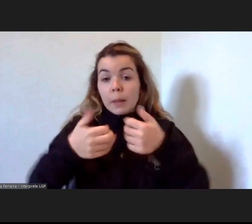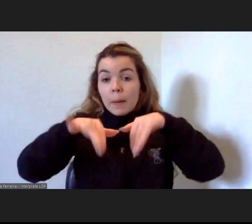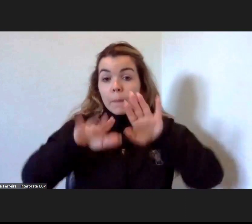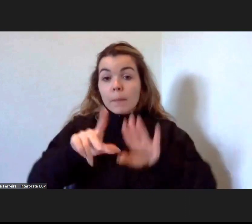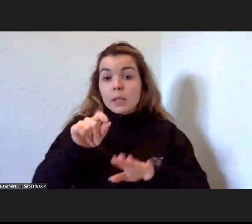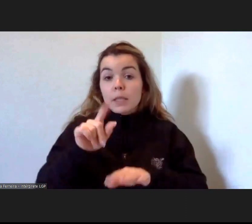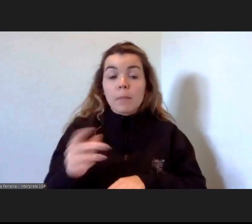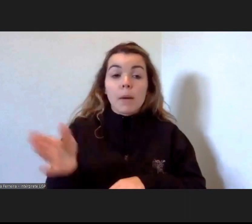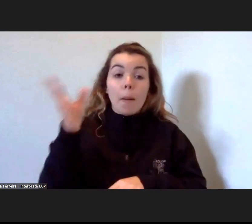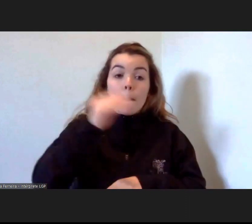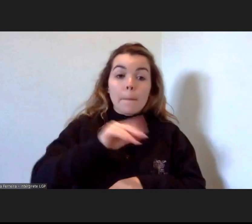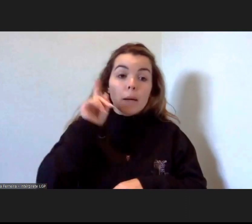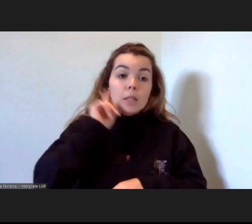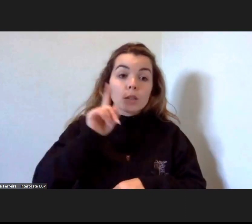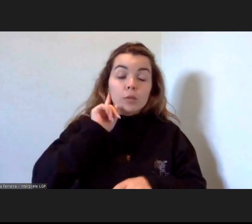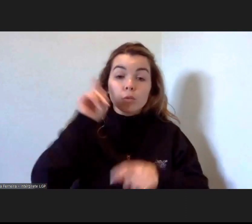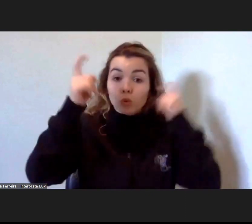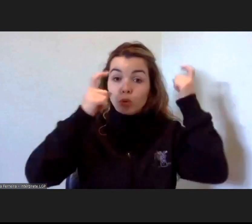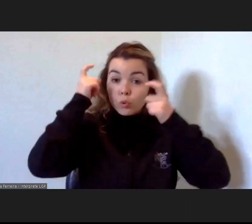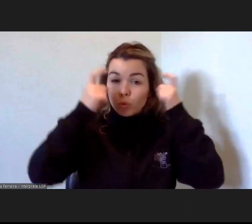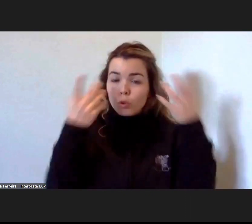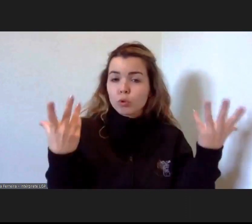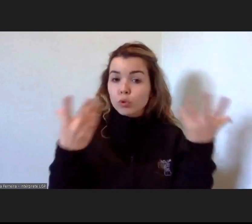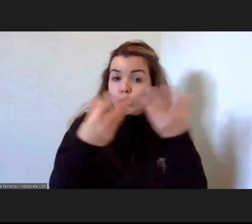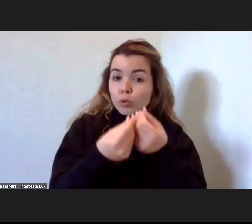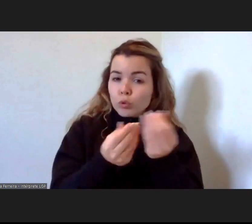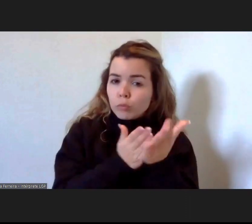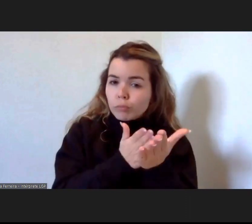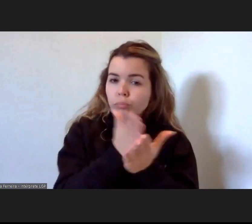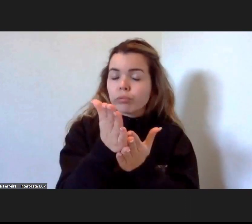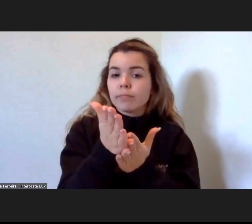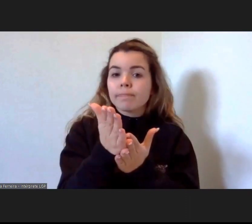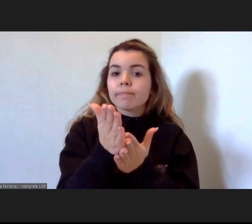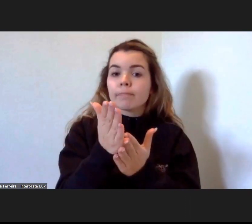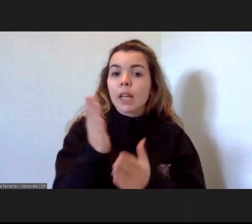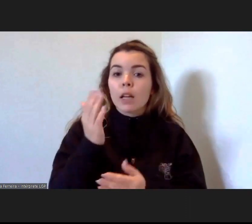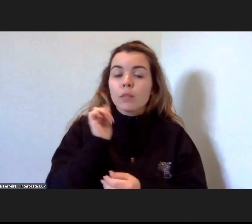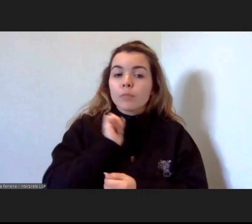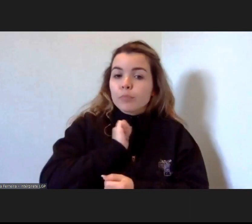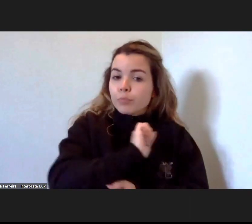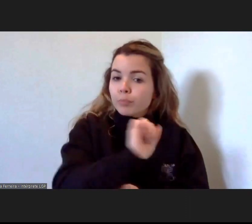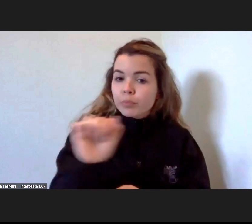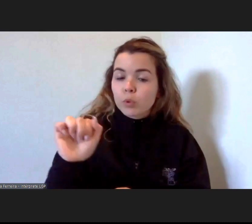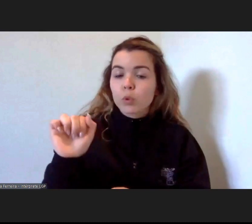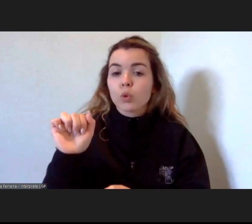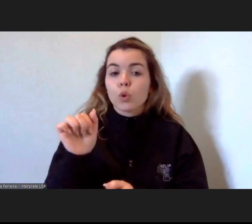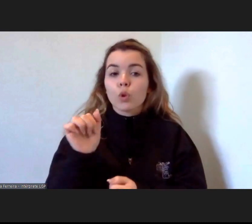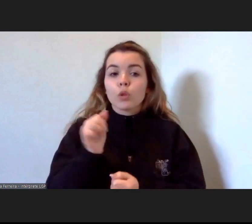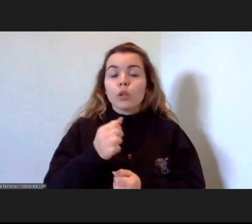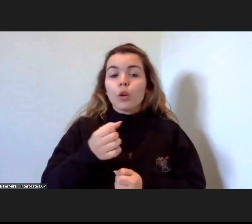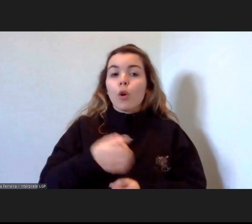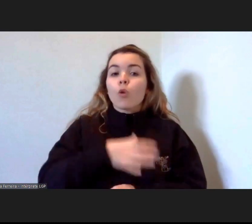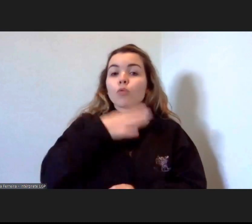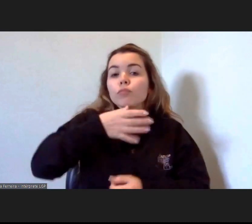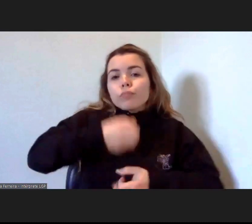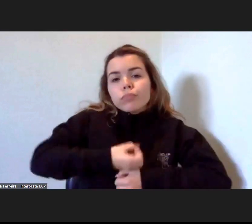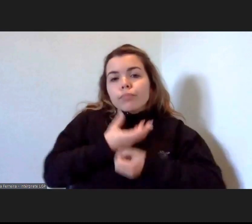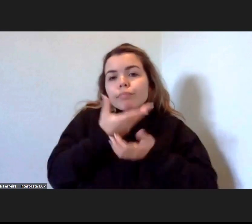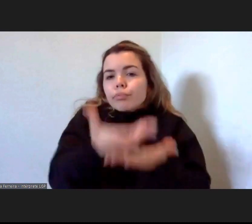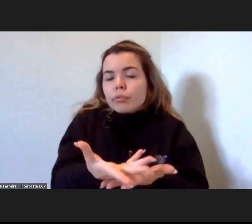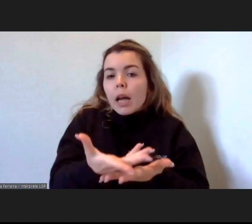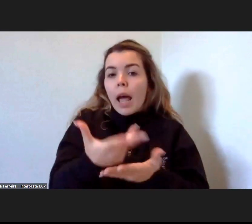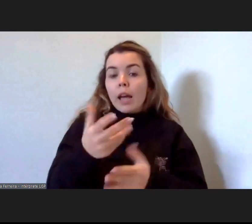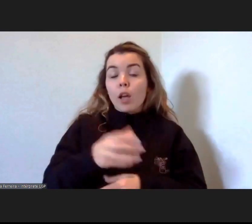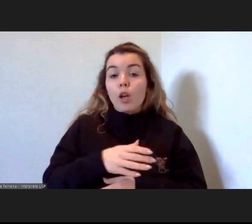reflexão contínua e conjunta daquilo que os próprios com os seus testemunhos e as suas experiências poderão contribuir